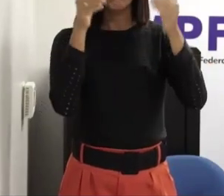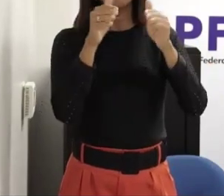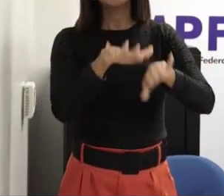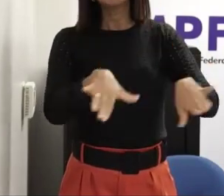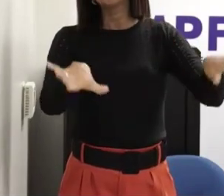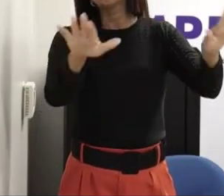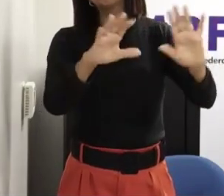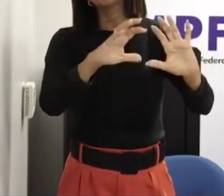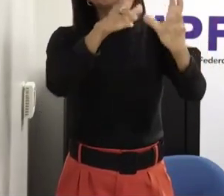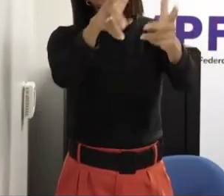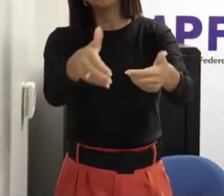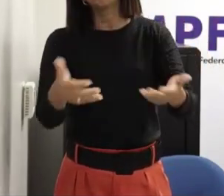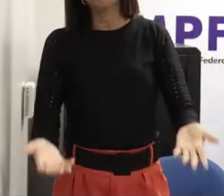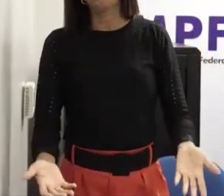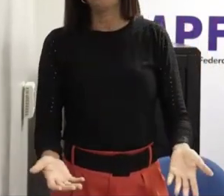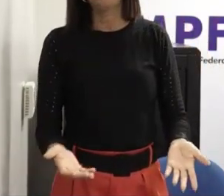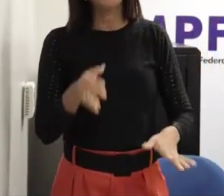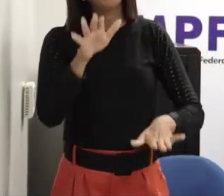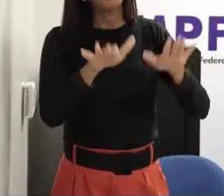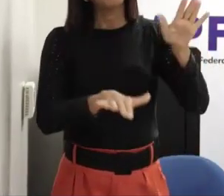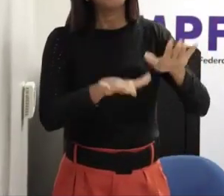eu acho às vezes eu acho difícil